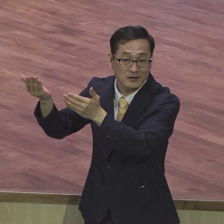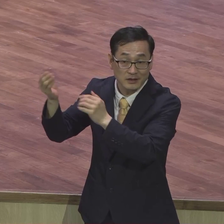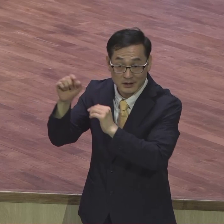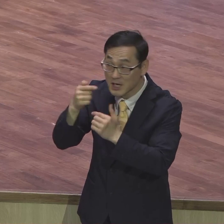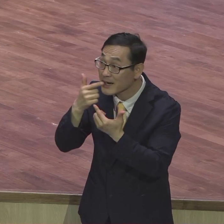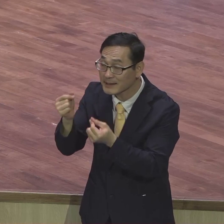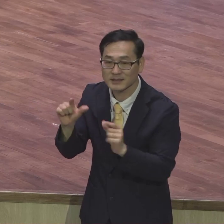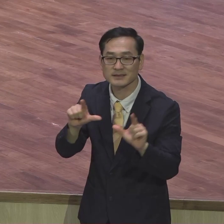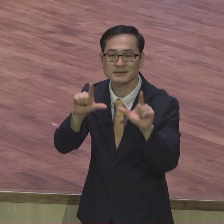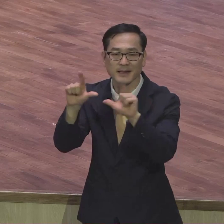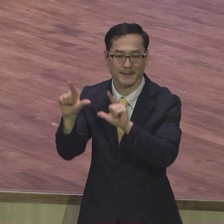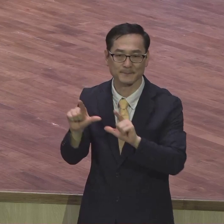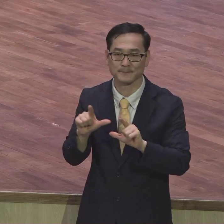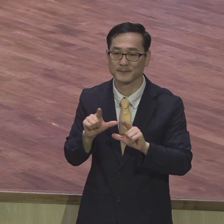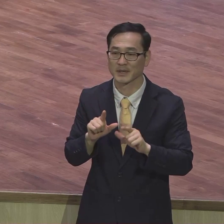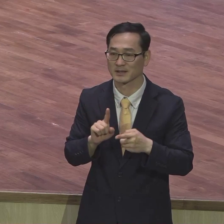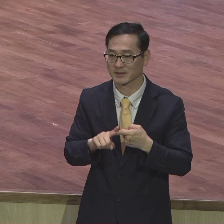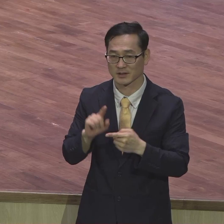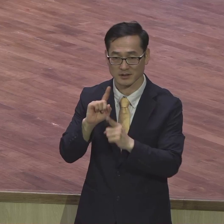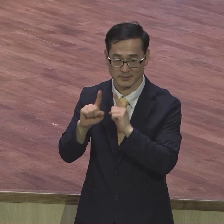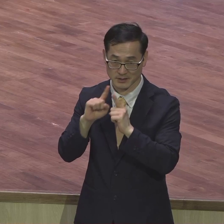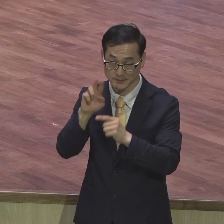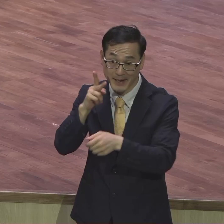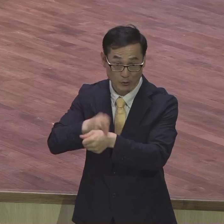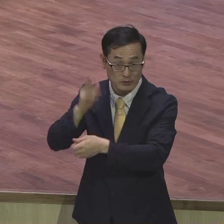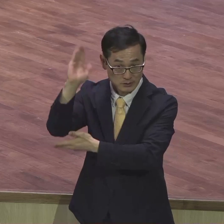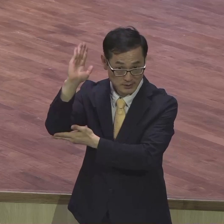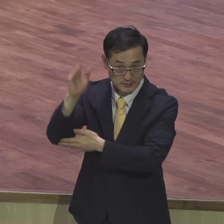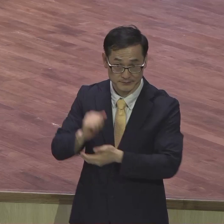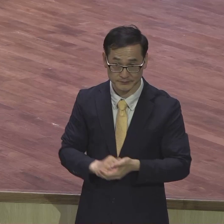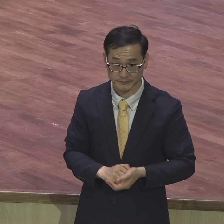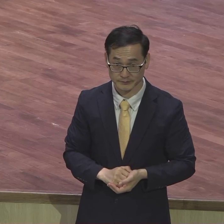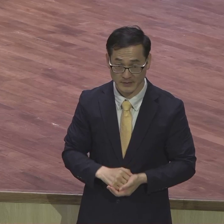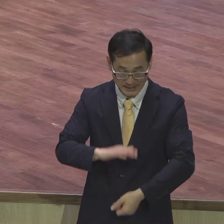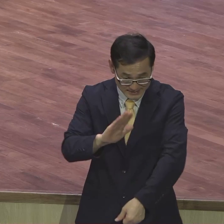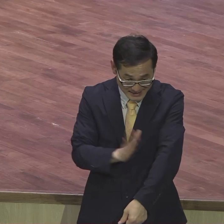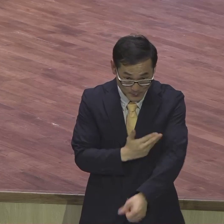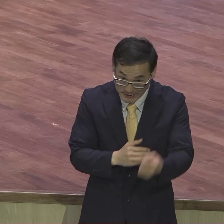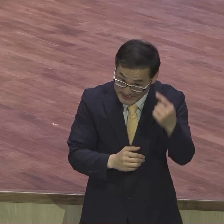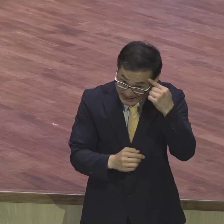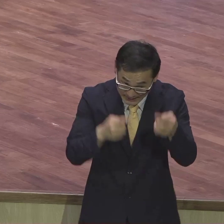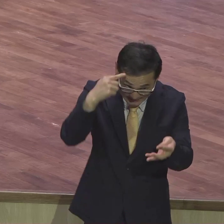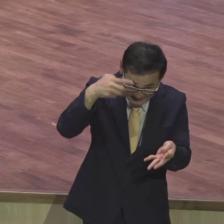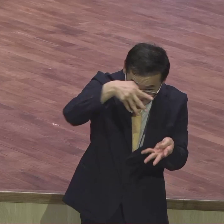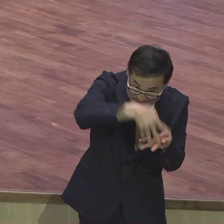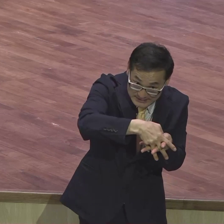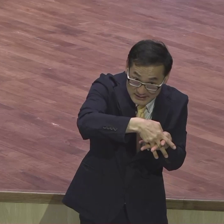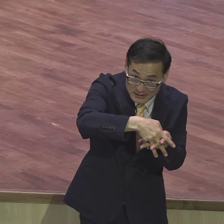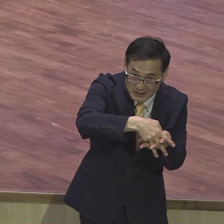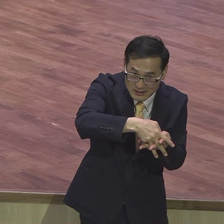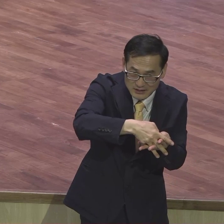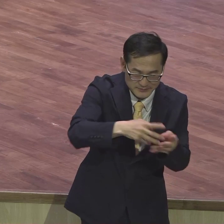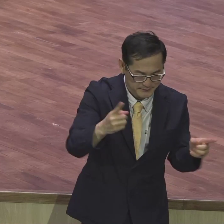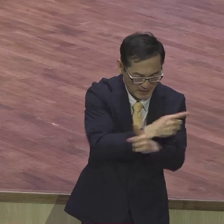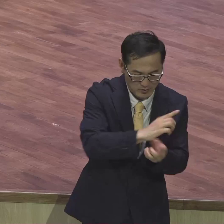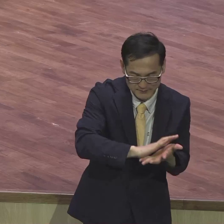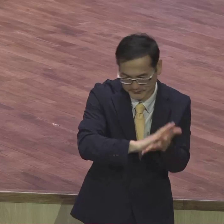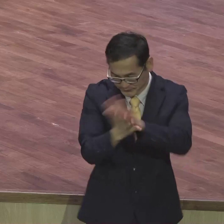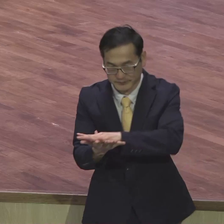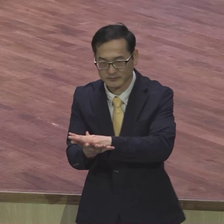강조했어요 우리 마음속에 있는 잘못 각인된 것들을 변화시키게 한다는 것입니다 우리 마음속에 잠재되어 있는